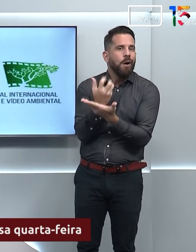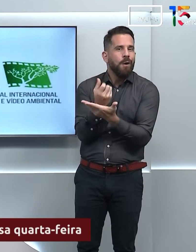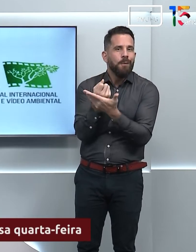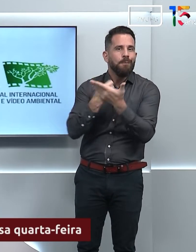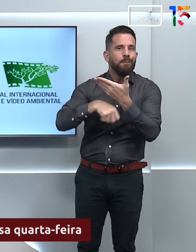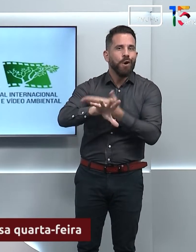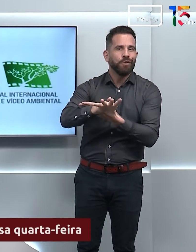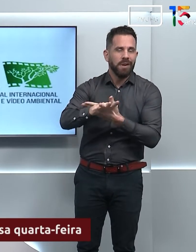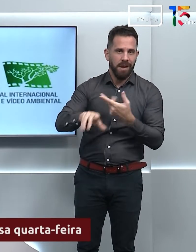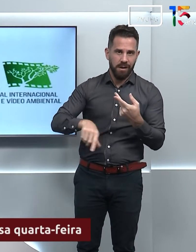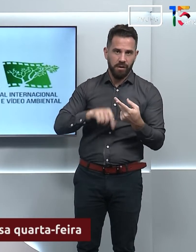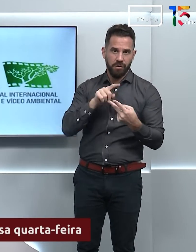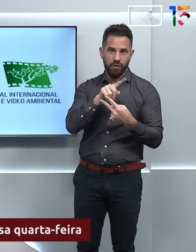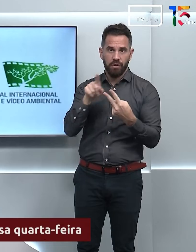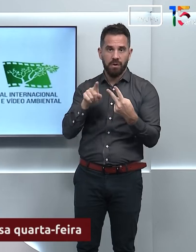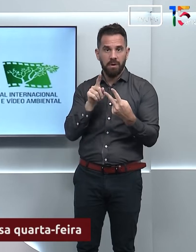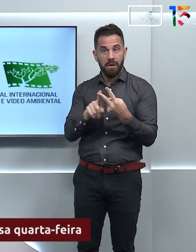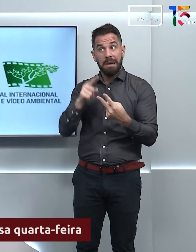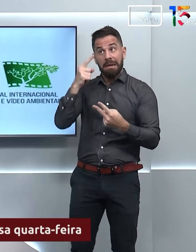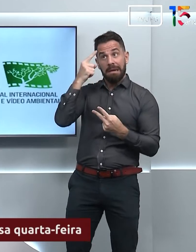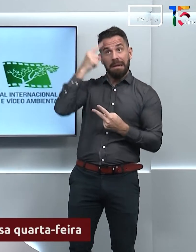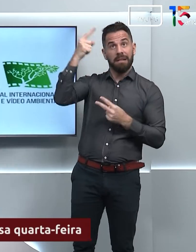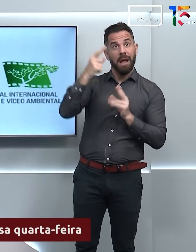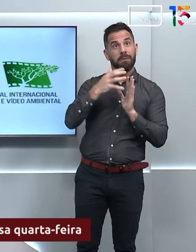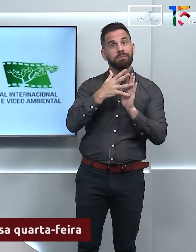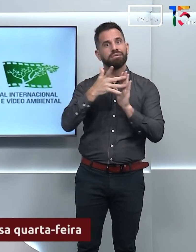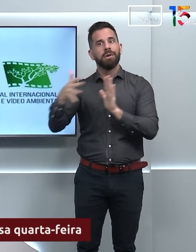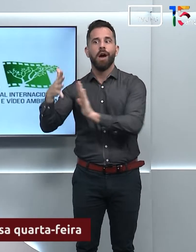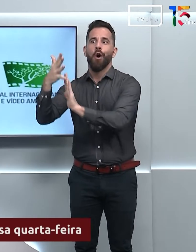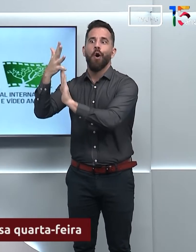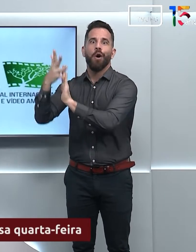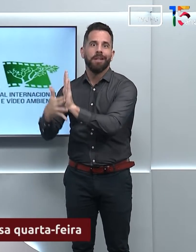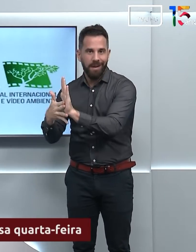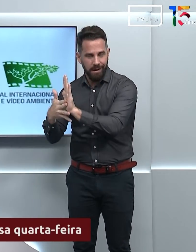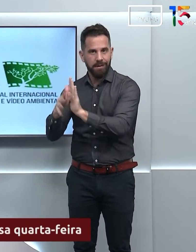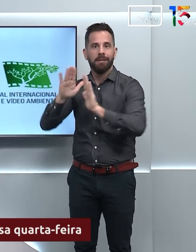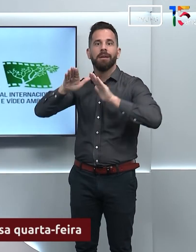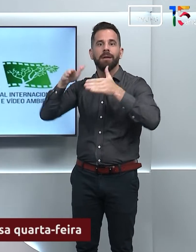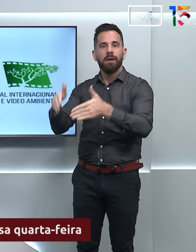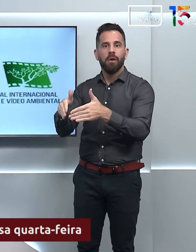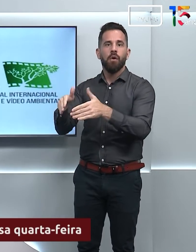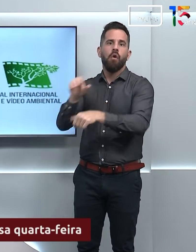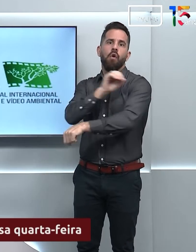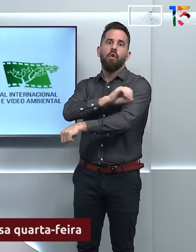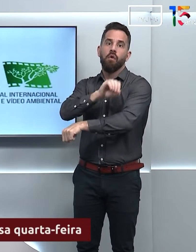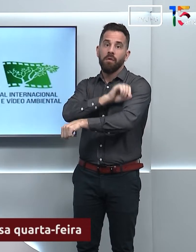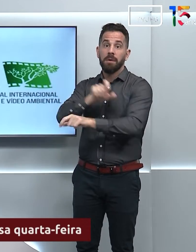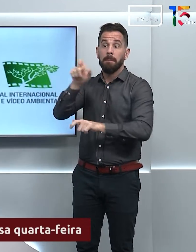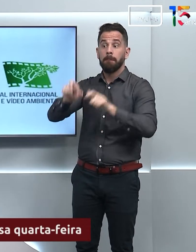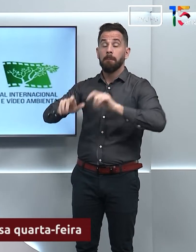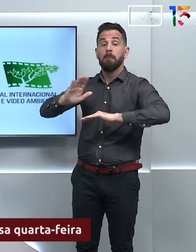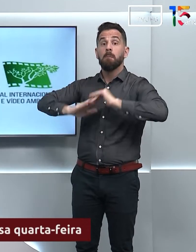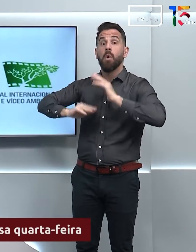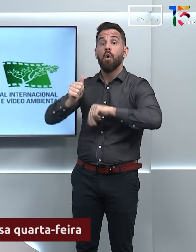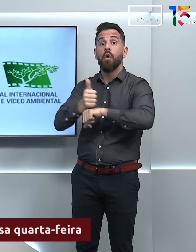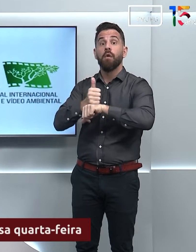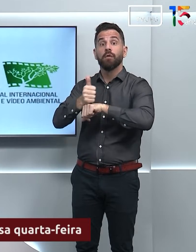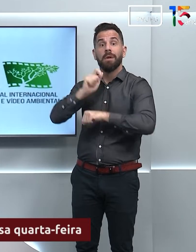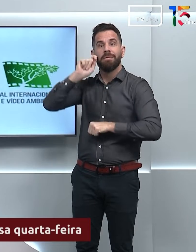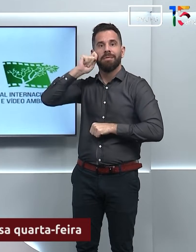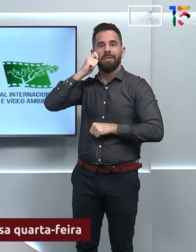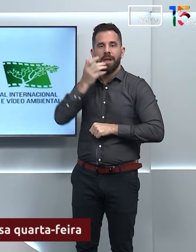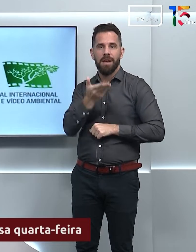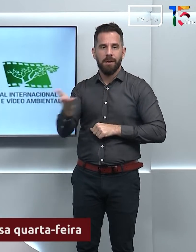segunda se chama Da Ideia ao Roteiro, oficina para profissionais negros. Já na programação de